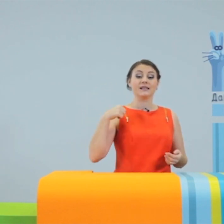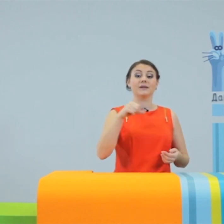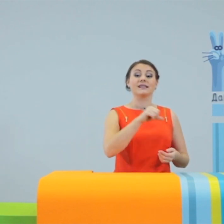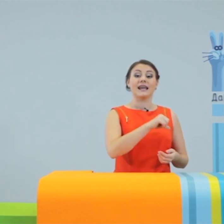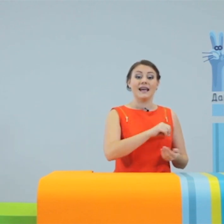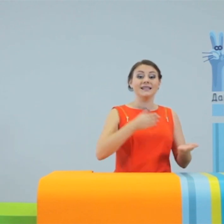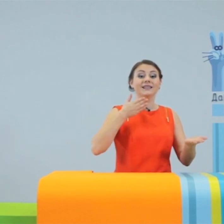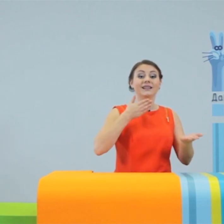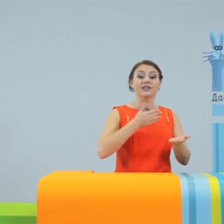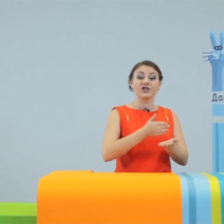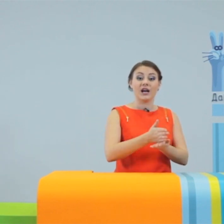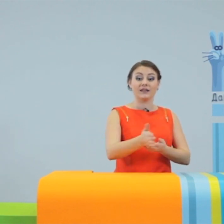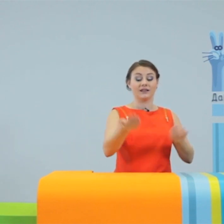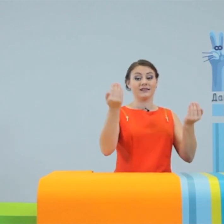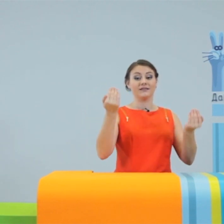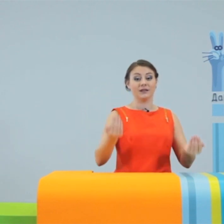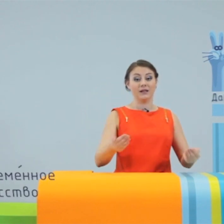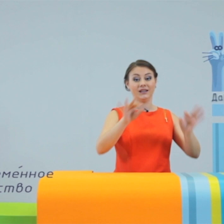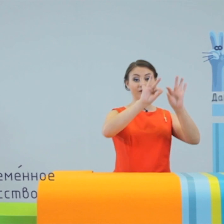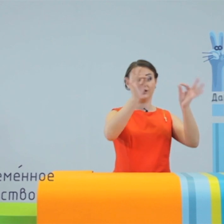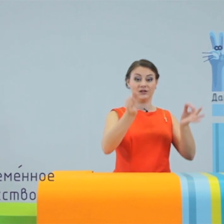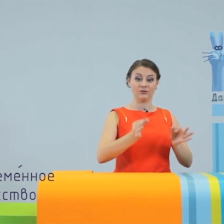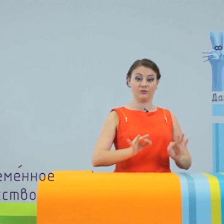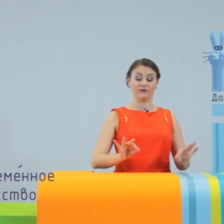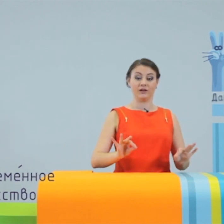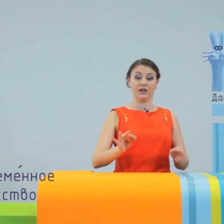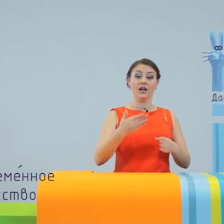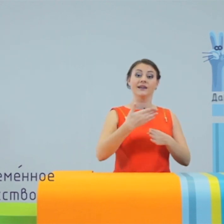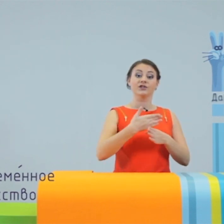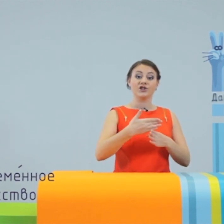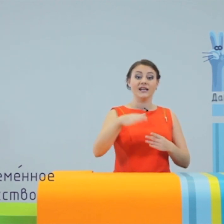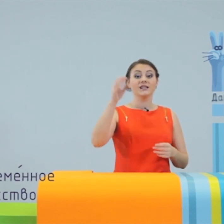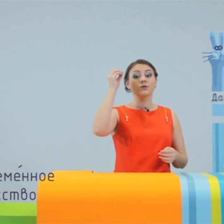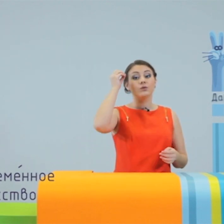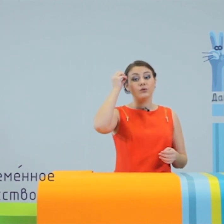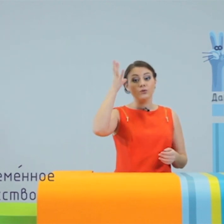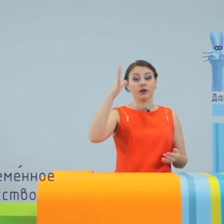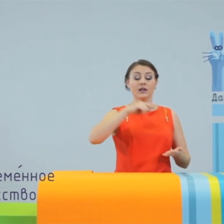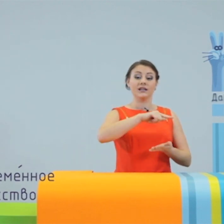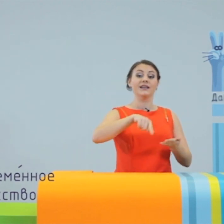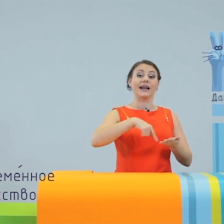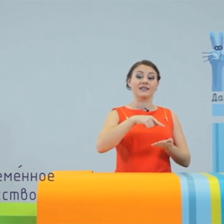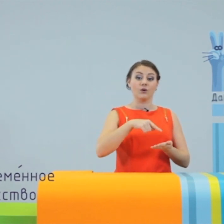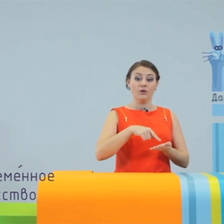самостоятельный жанр современного искусства. Часть культуры и городского